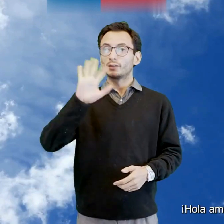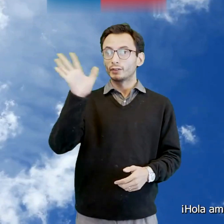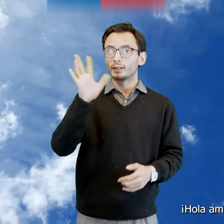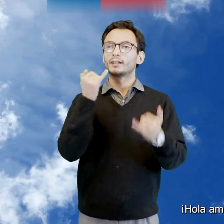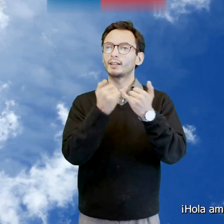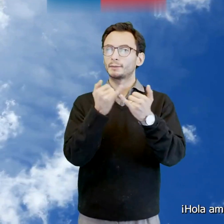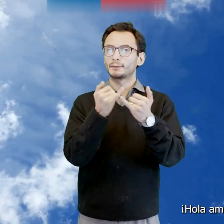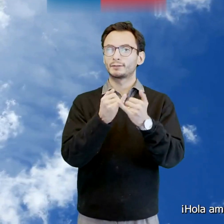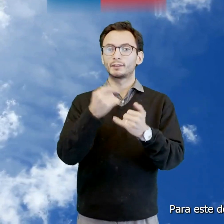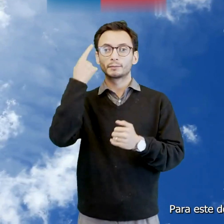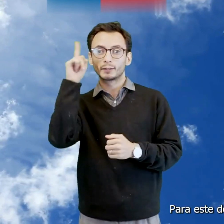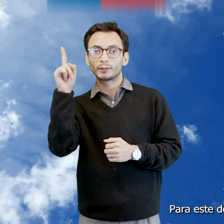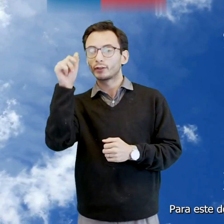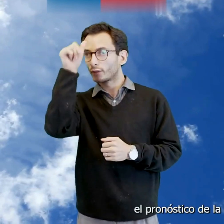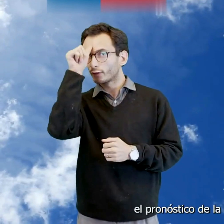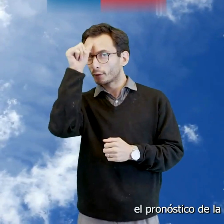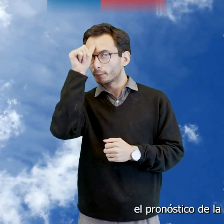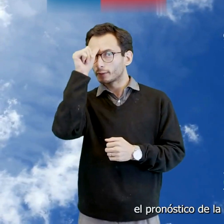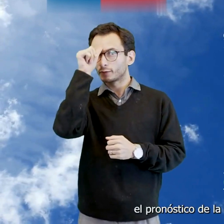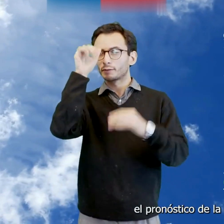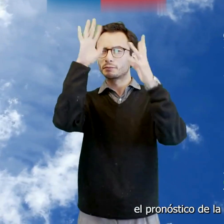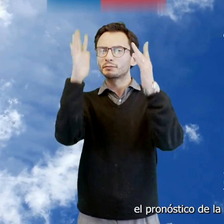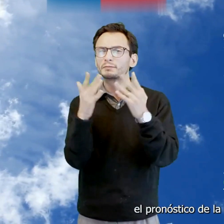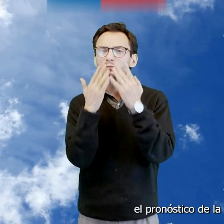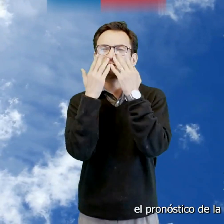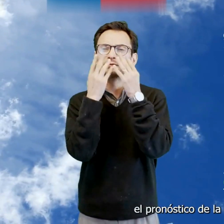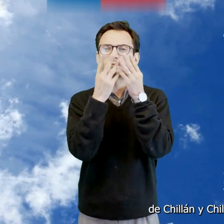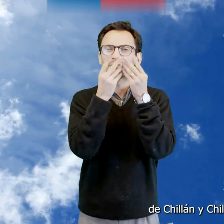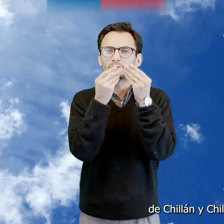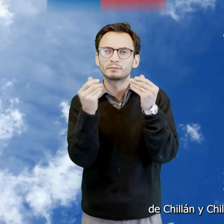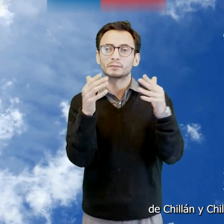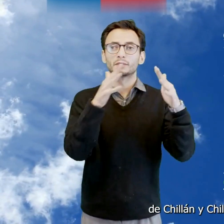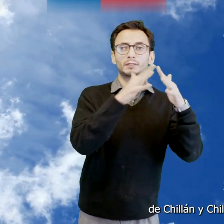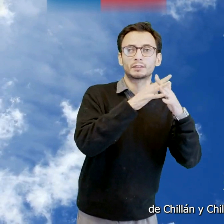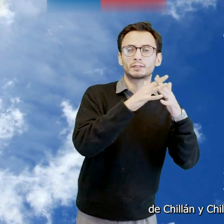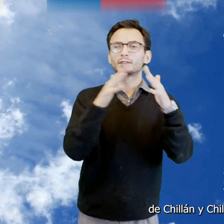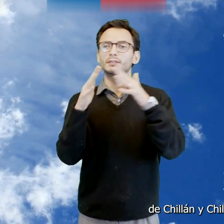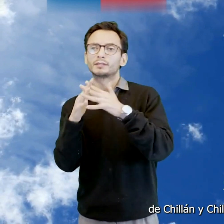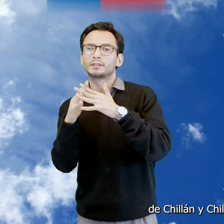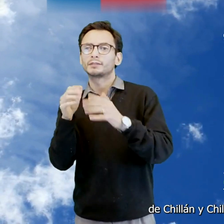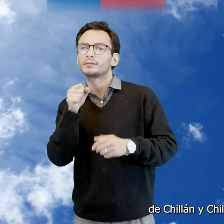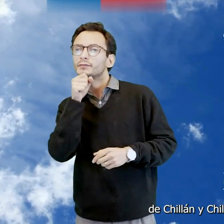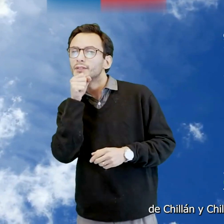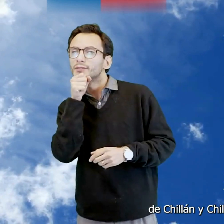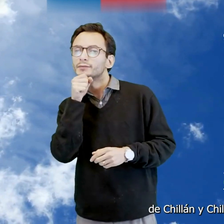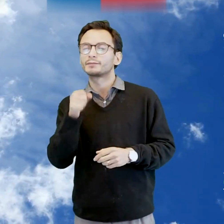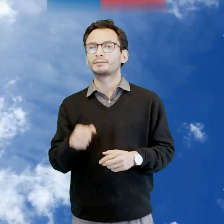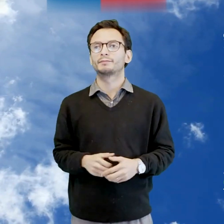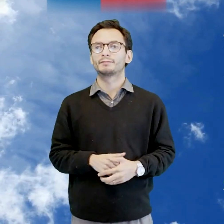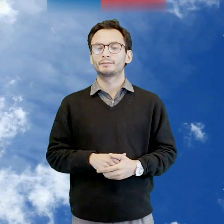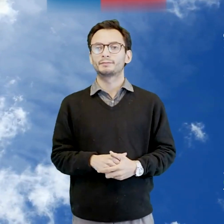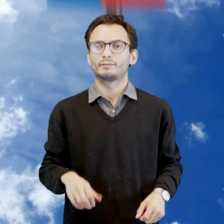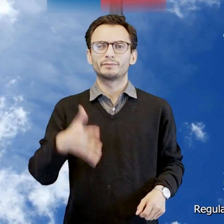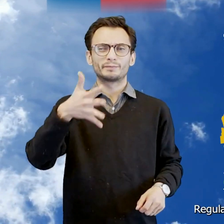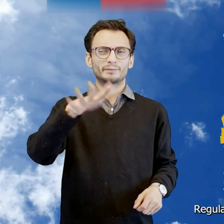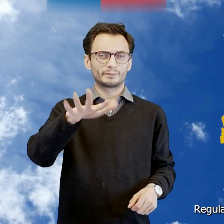Hola amigos, para este domingo el pronóstico de la calidad de aire de Chillán y Chillán Viejo es